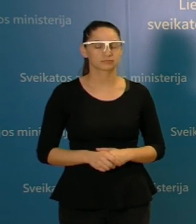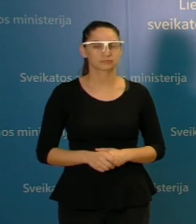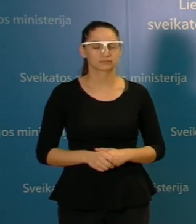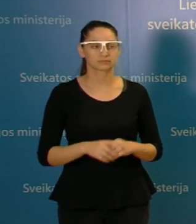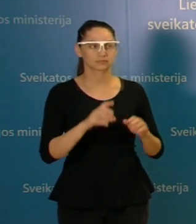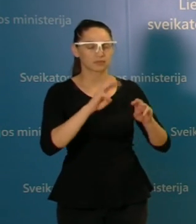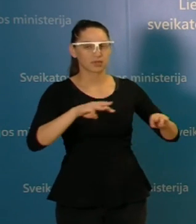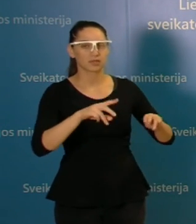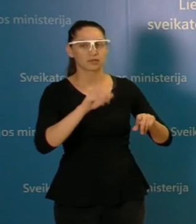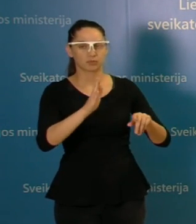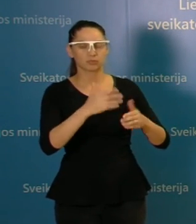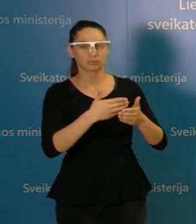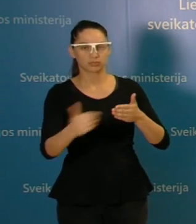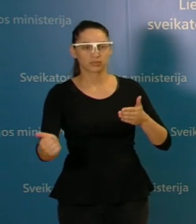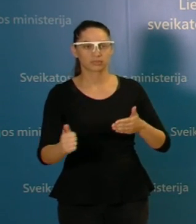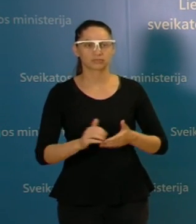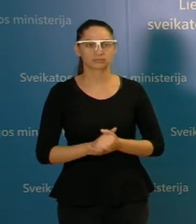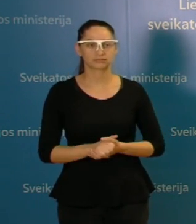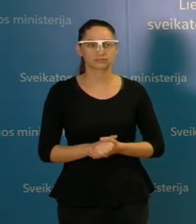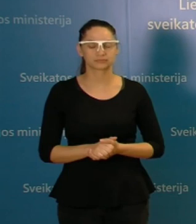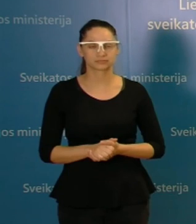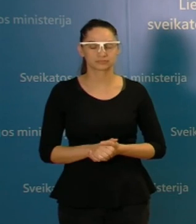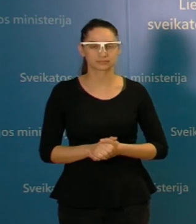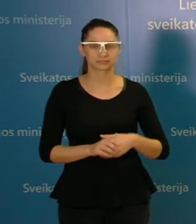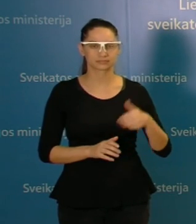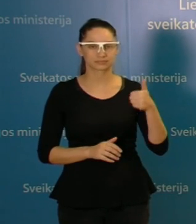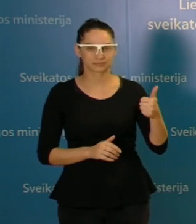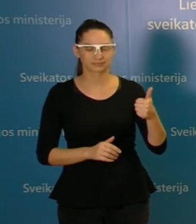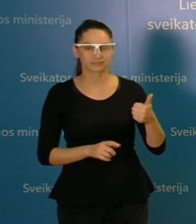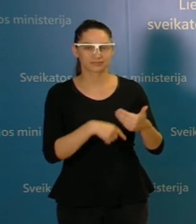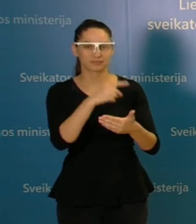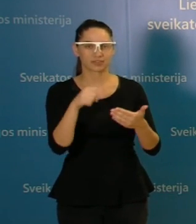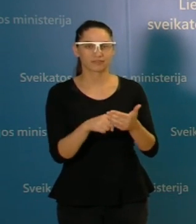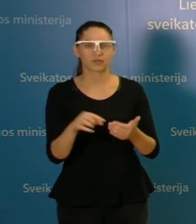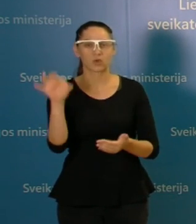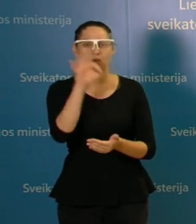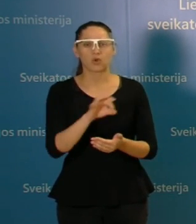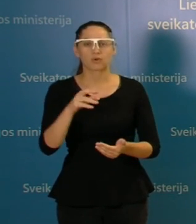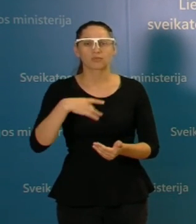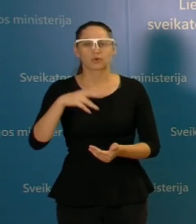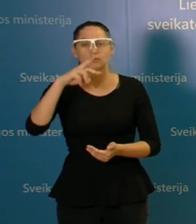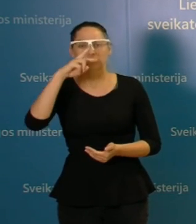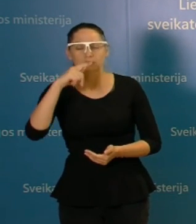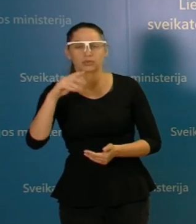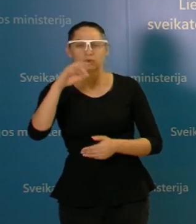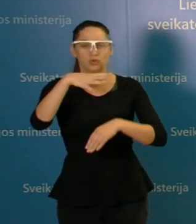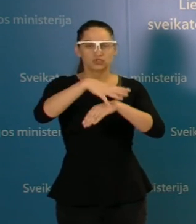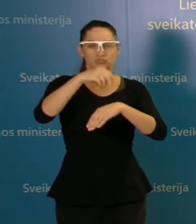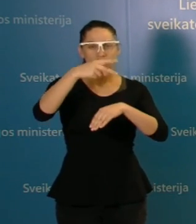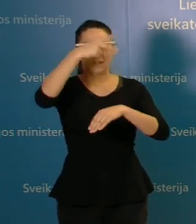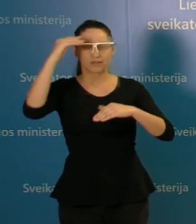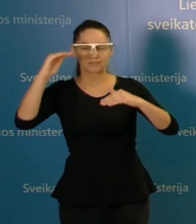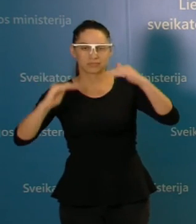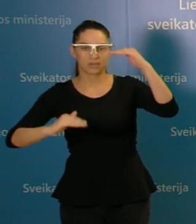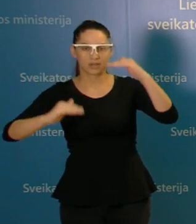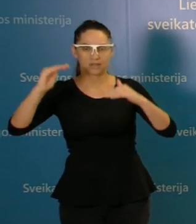nes jis turės išbėgti. Yrai, tai pirmiausiai dėl jūsų klausimą apie klaidas ir apie Švediją. Tai jeigu pasižiūrėsit,